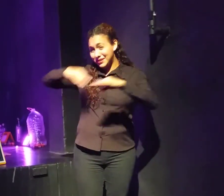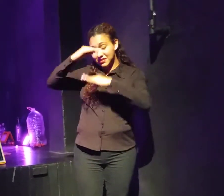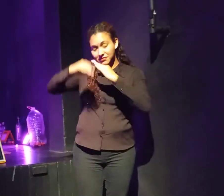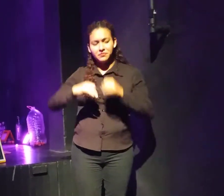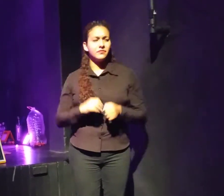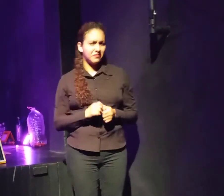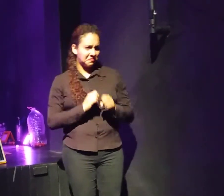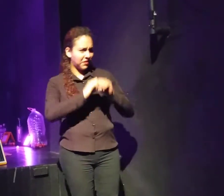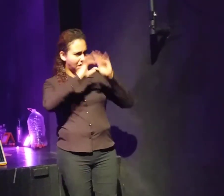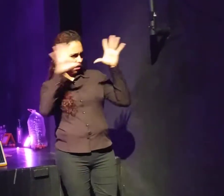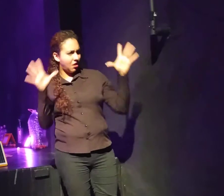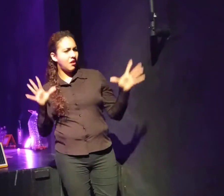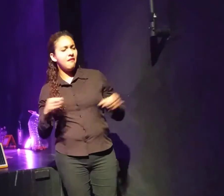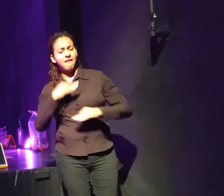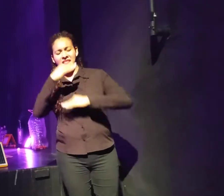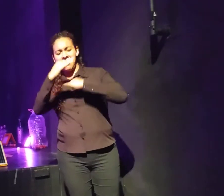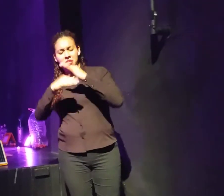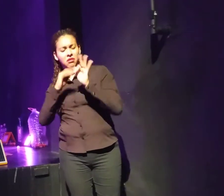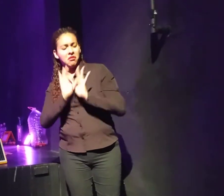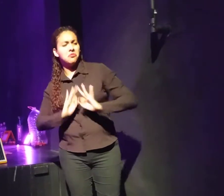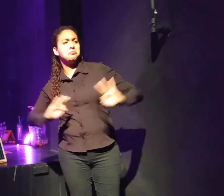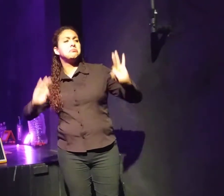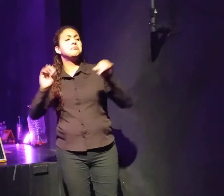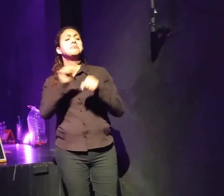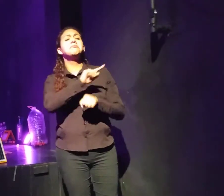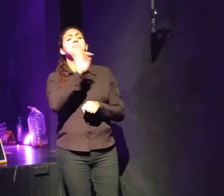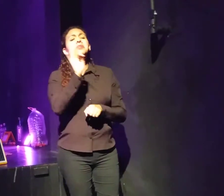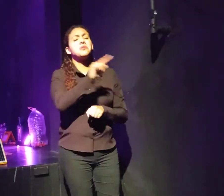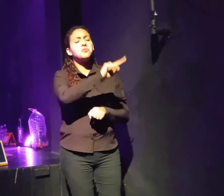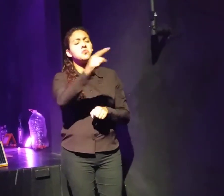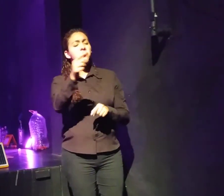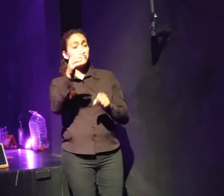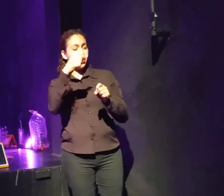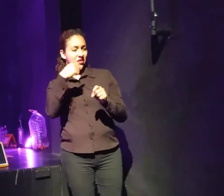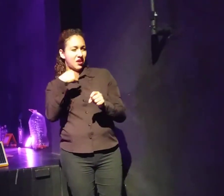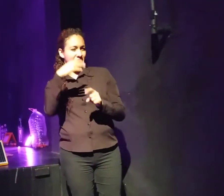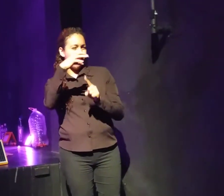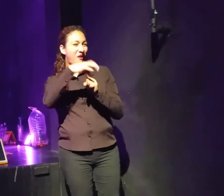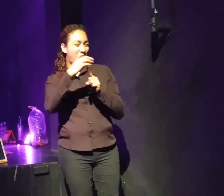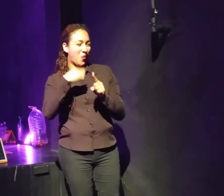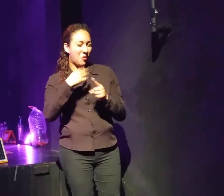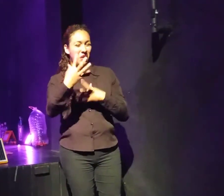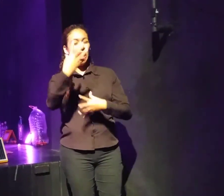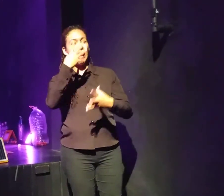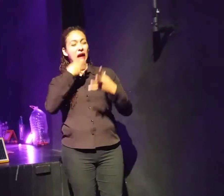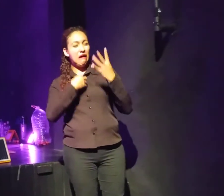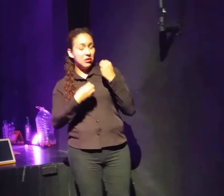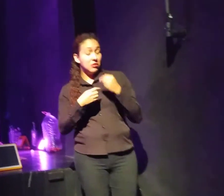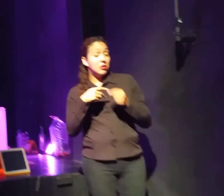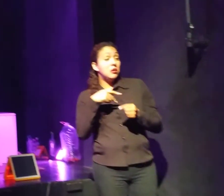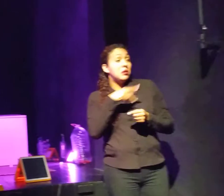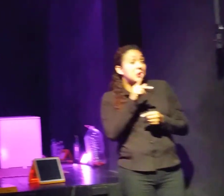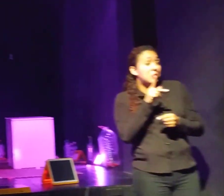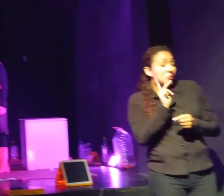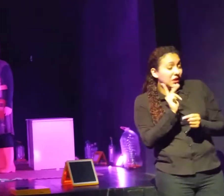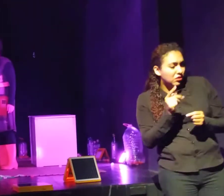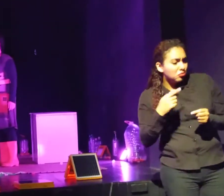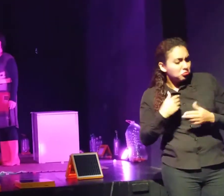importantes. A mí podrán comerme o aplastarme. ¿Por qué? ¿Porque soy un simple hongo? No, también